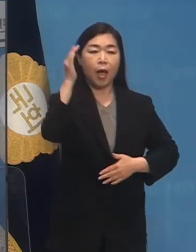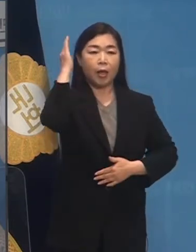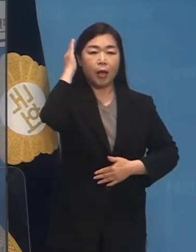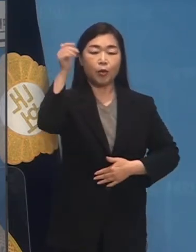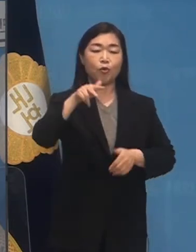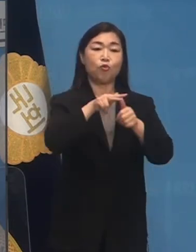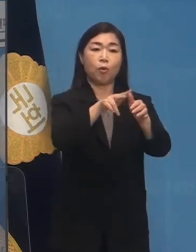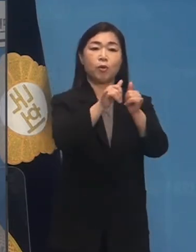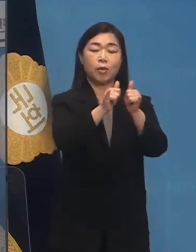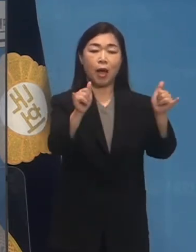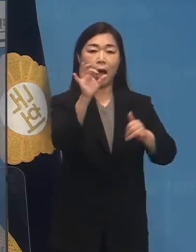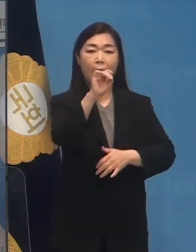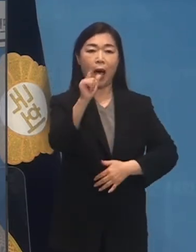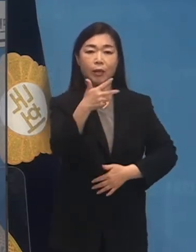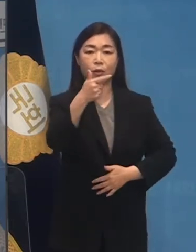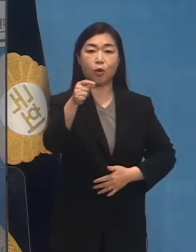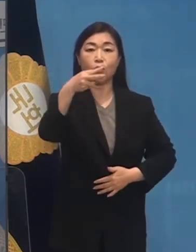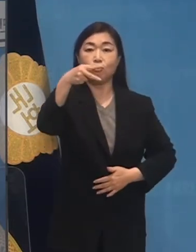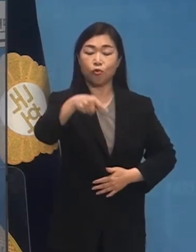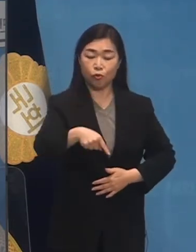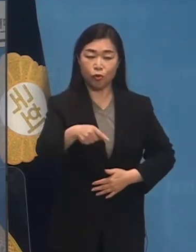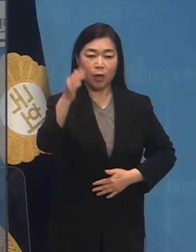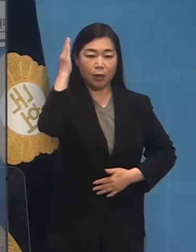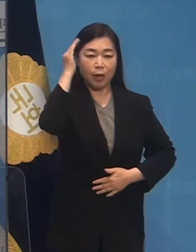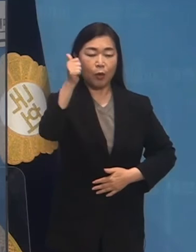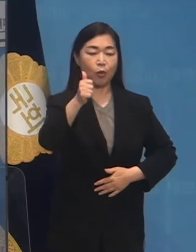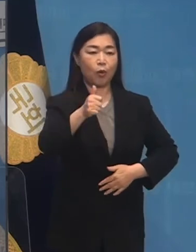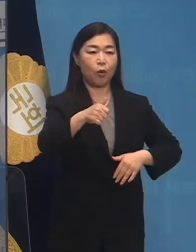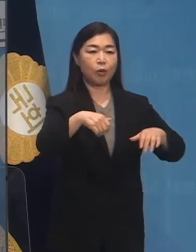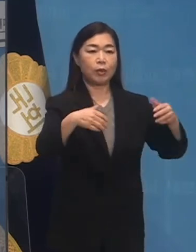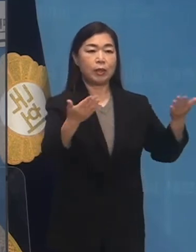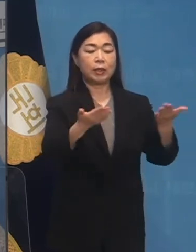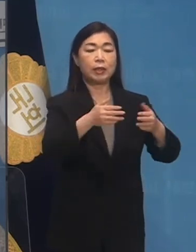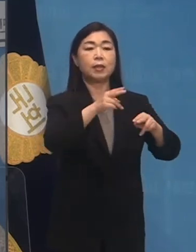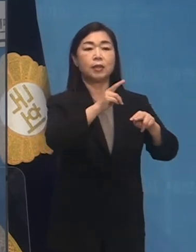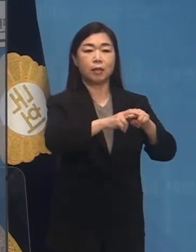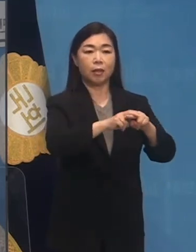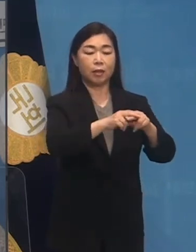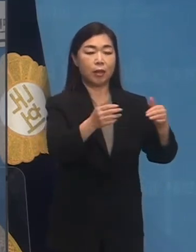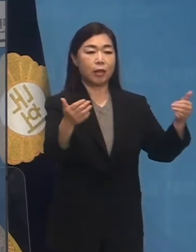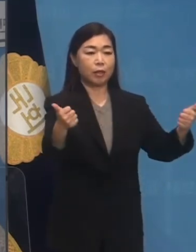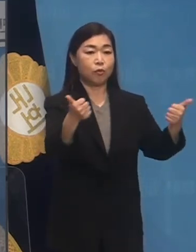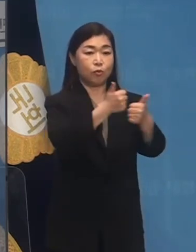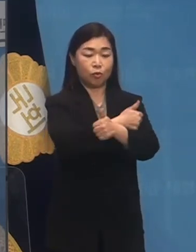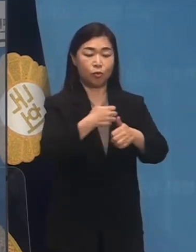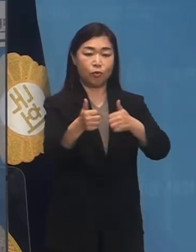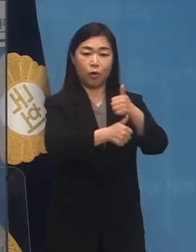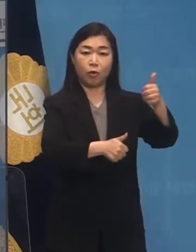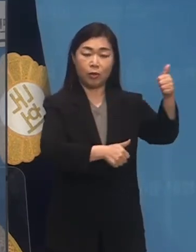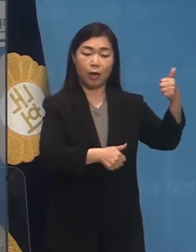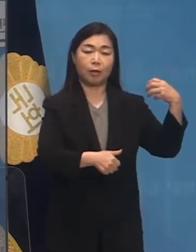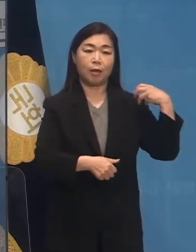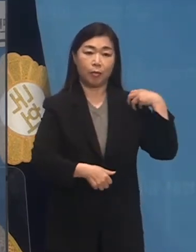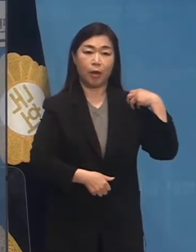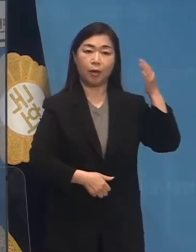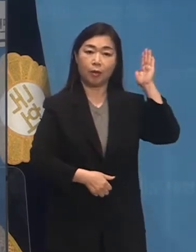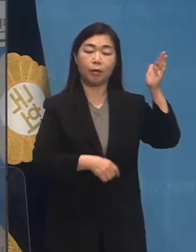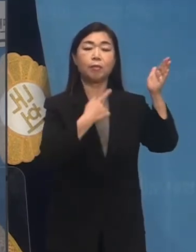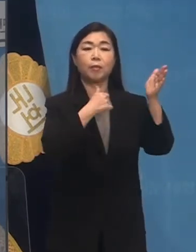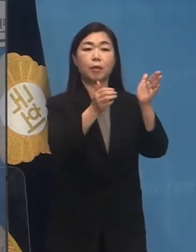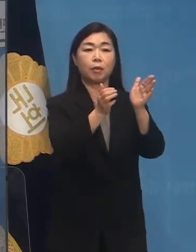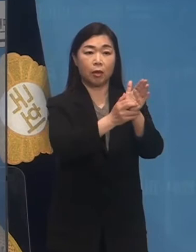안철수 대통령직 인수위원장이 대선 기간에 했던 말입니다. 차기